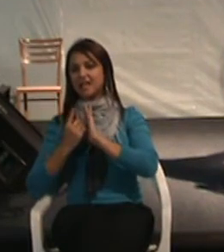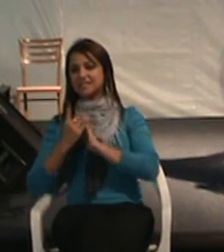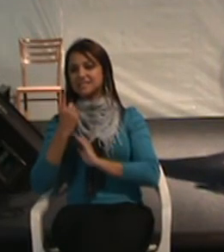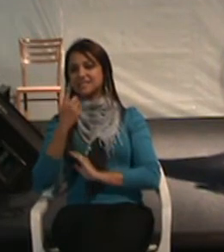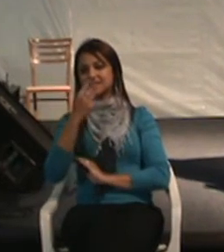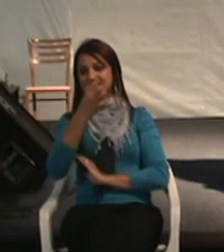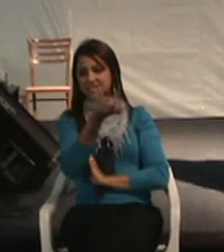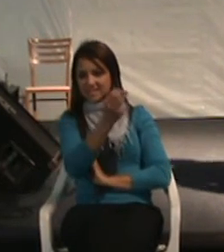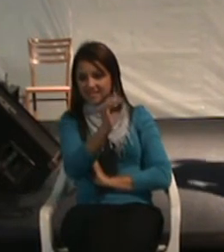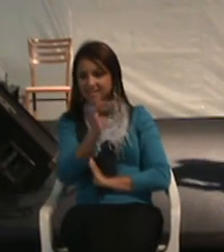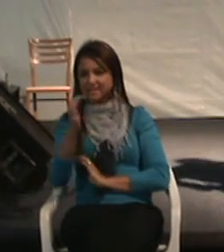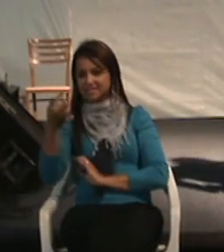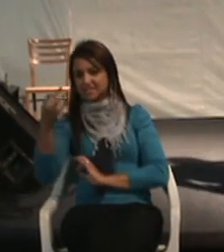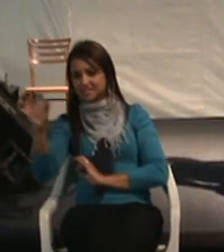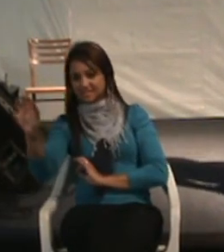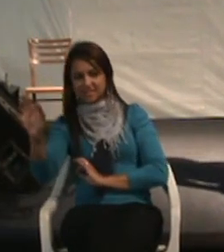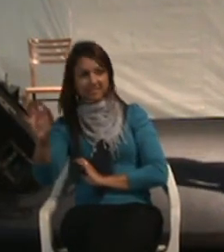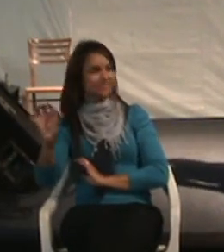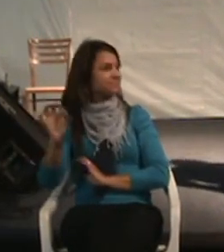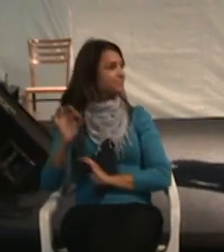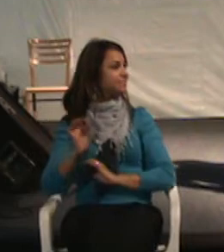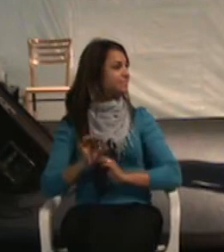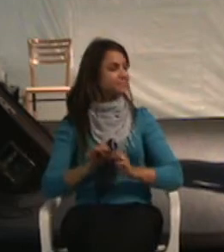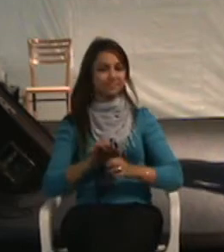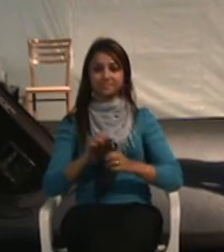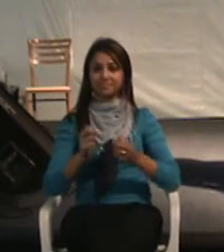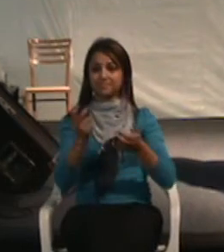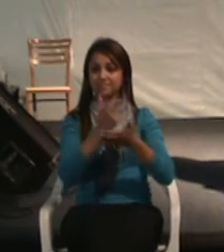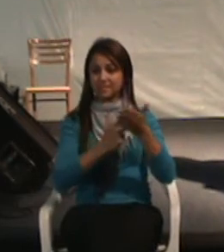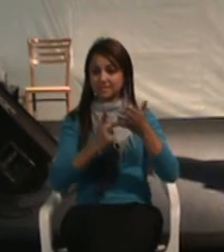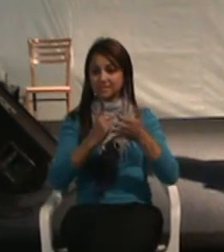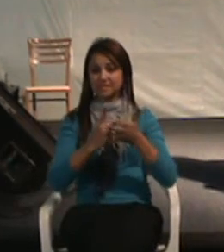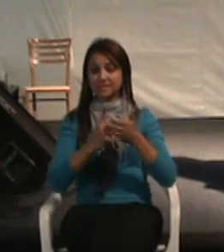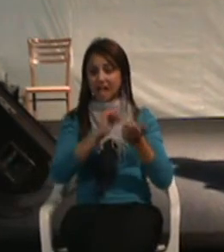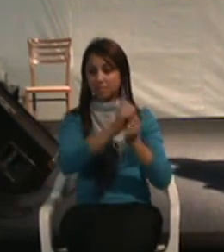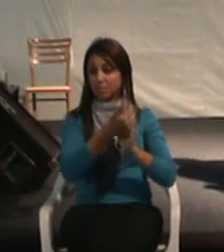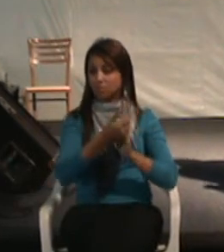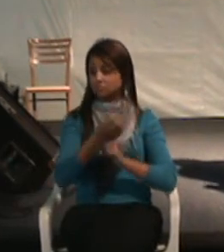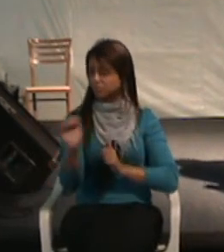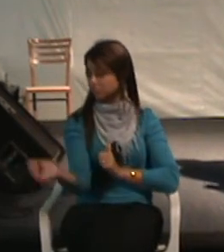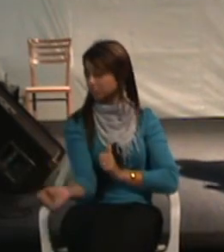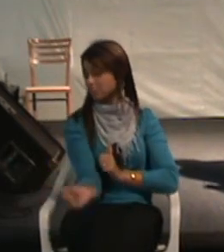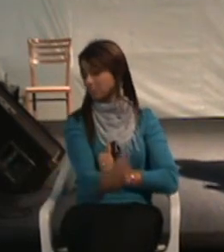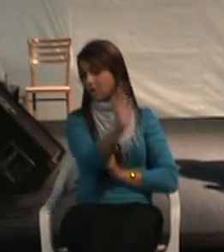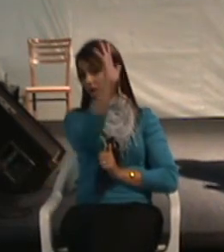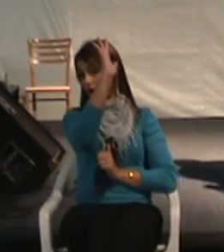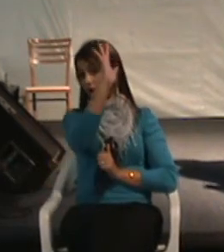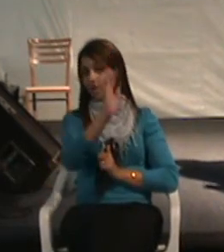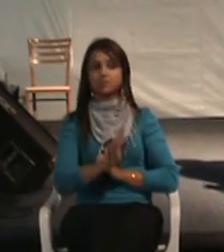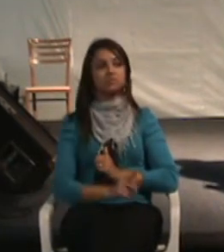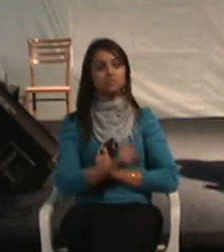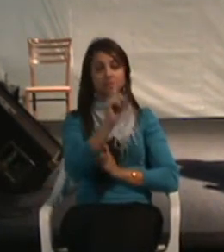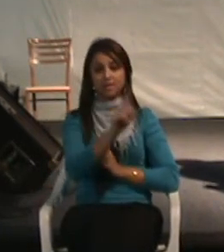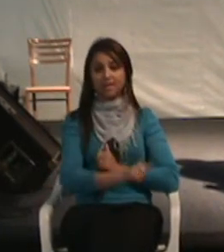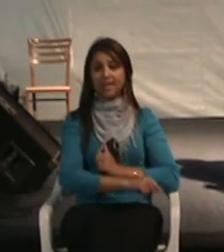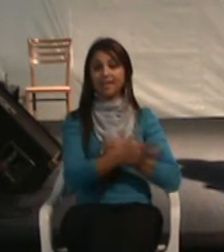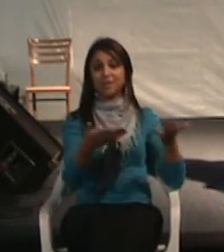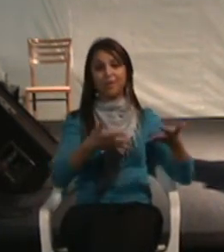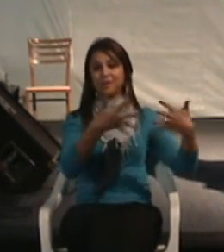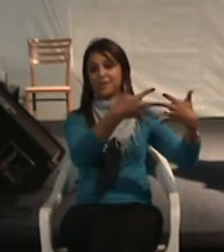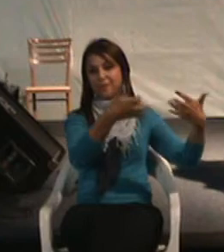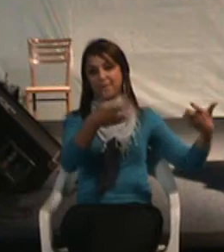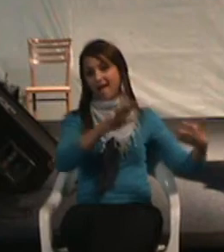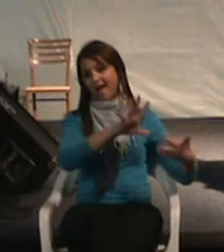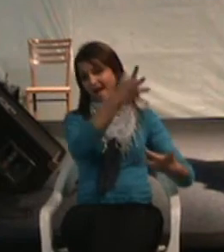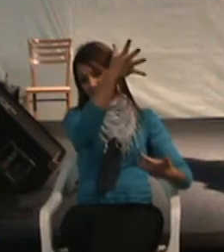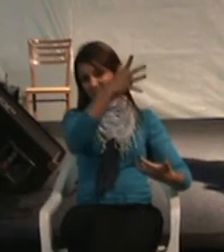Desenho adaptável. Pós-construção. Muito caro. Esse é o processo pelo qual a Copel está passando hoje.